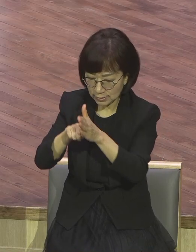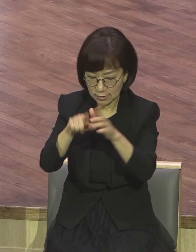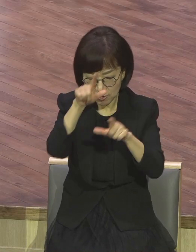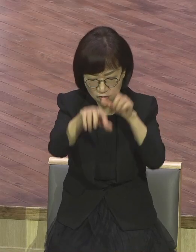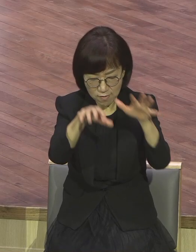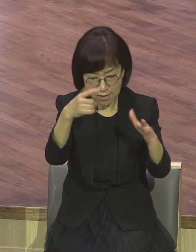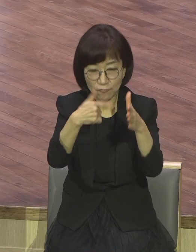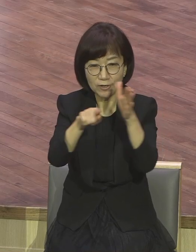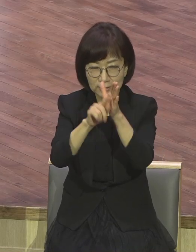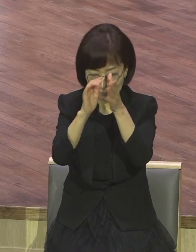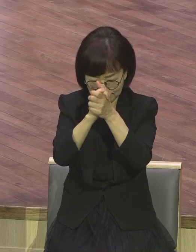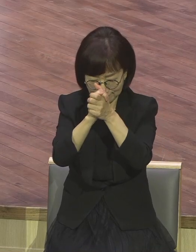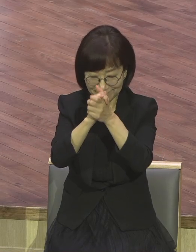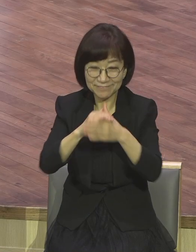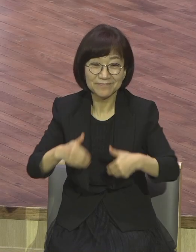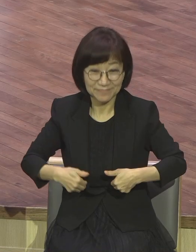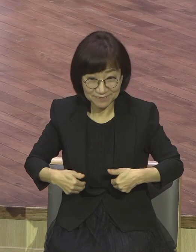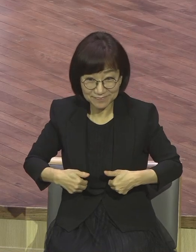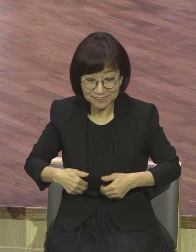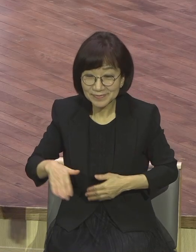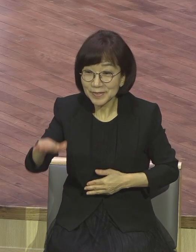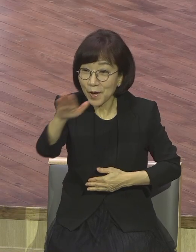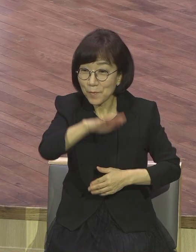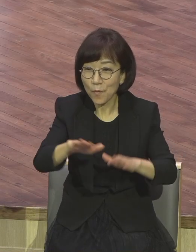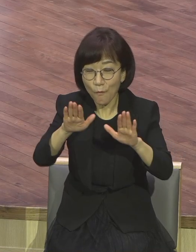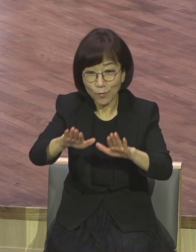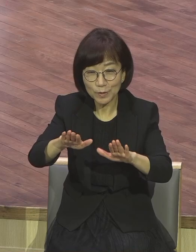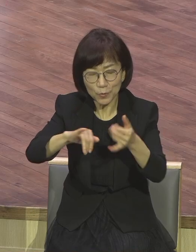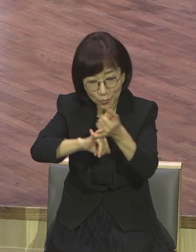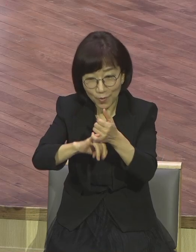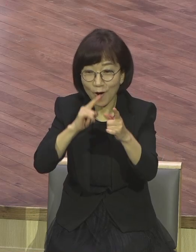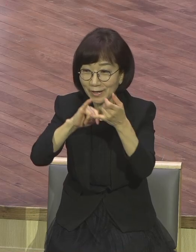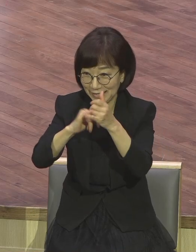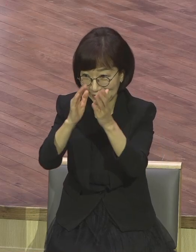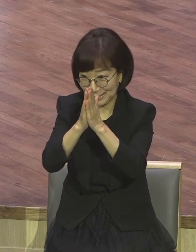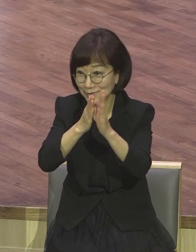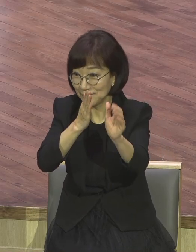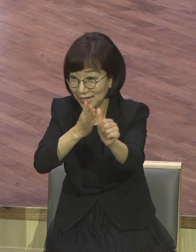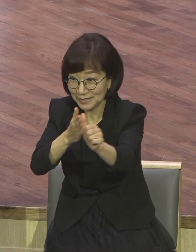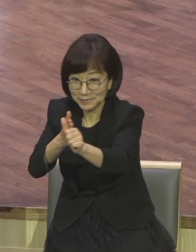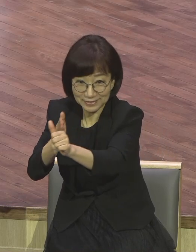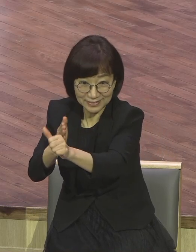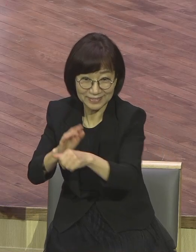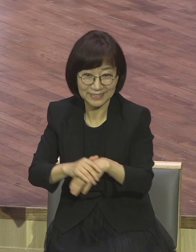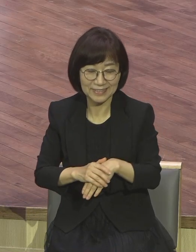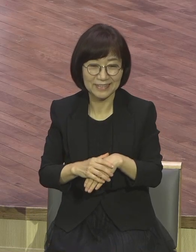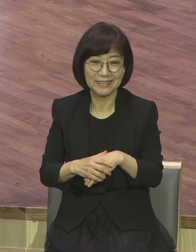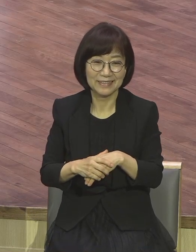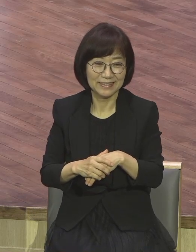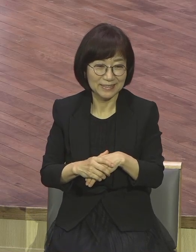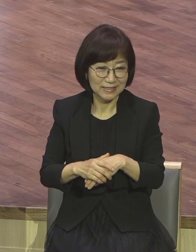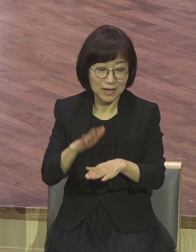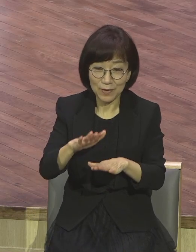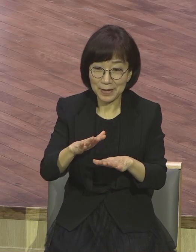오늘도 그 기도 언약 기도하고 가세요. 언약 기도하라고 우리 교회에서 딱 연말이 되면 줍니다.